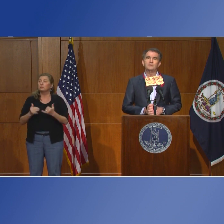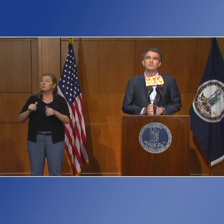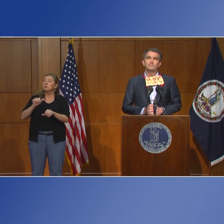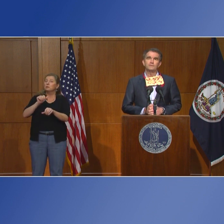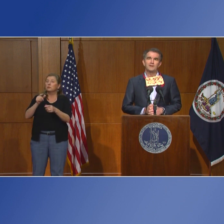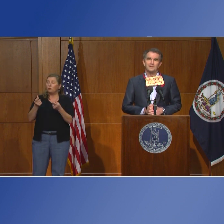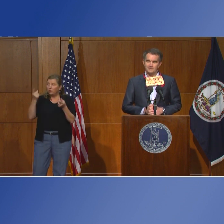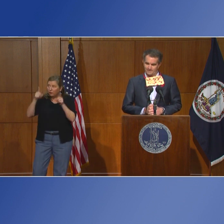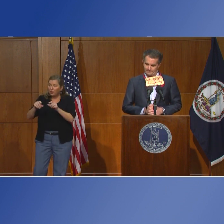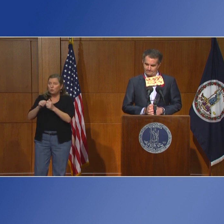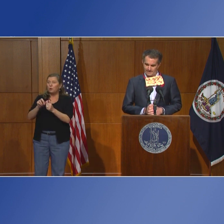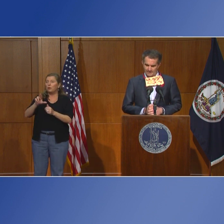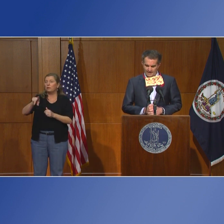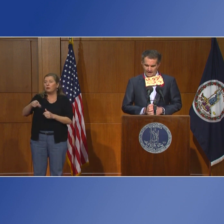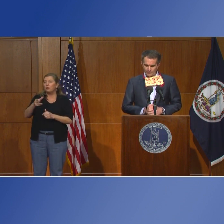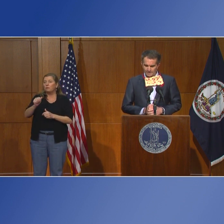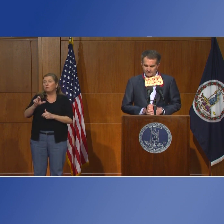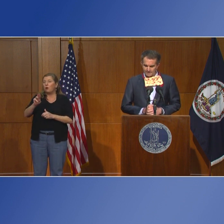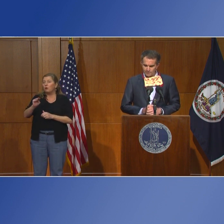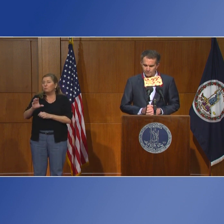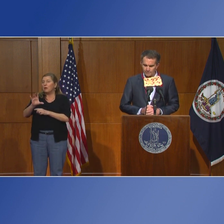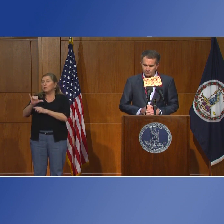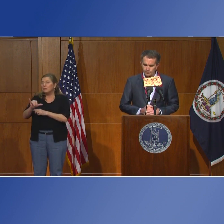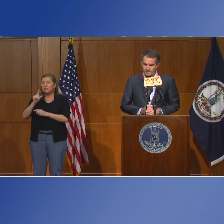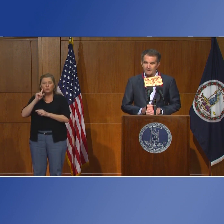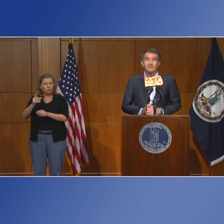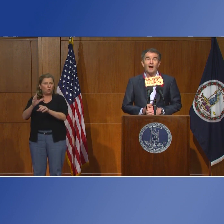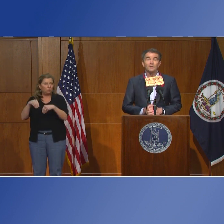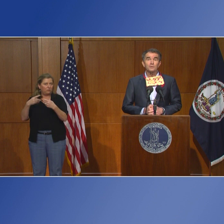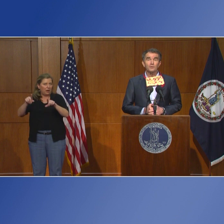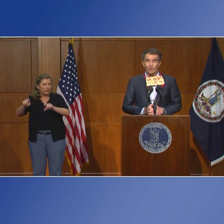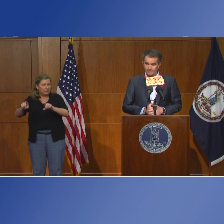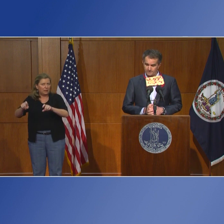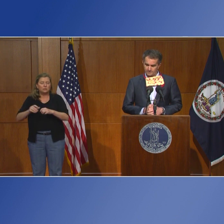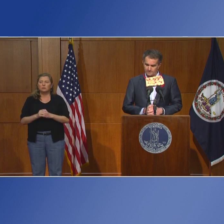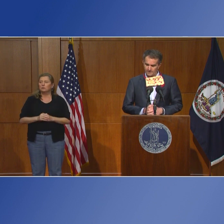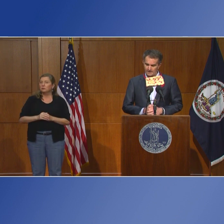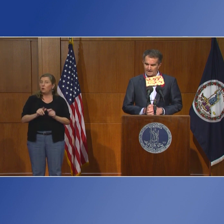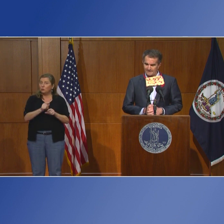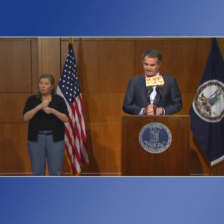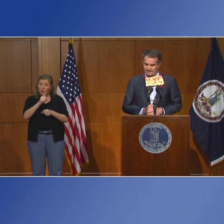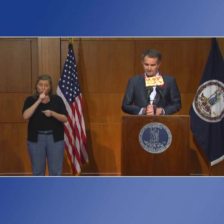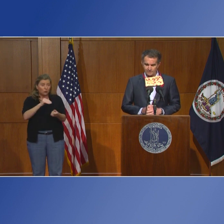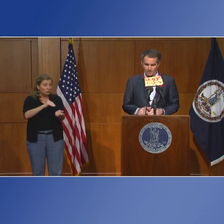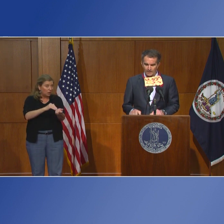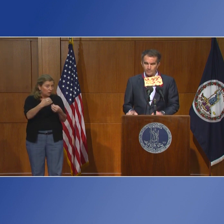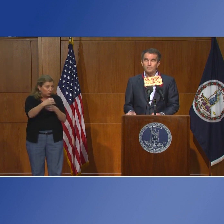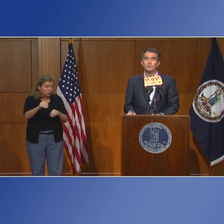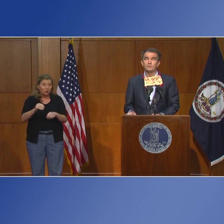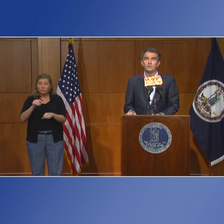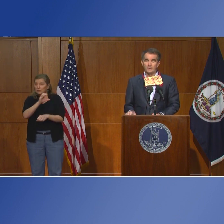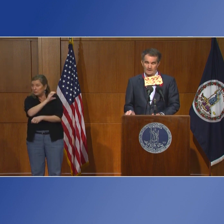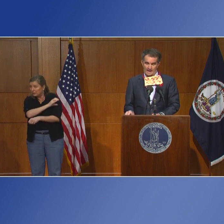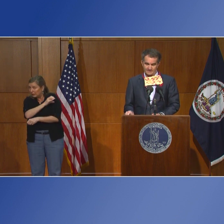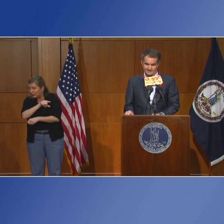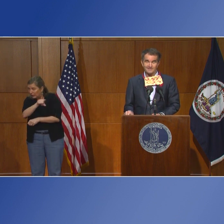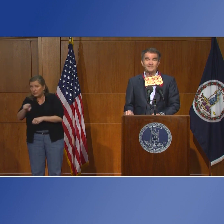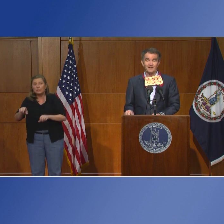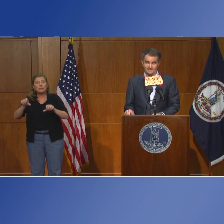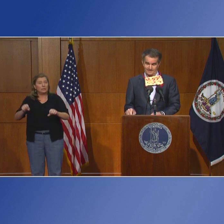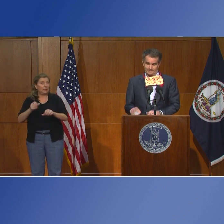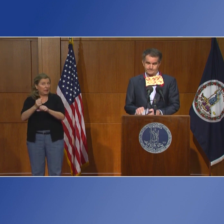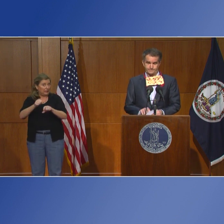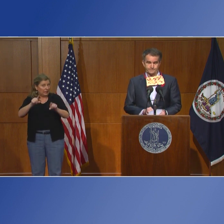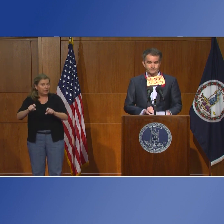para hacer contratos con entidades privadas y farmacias para